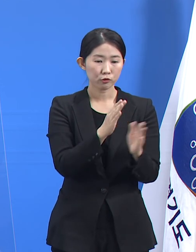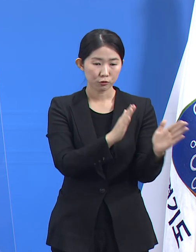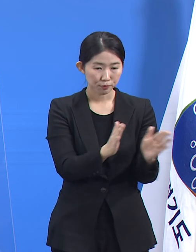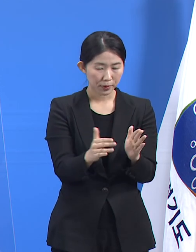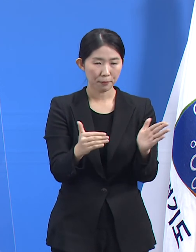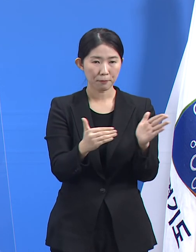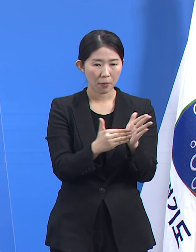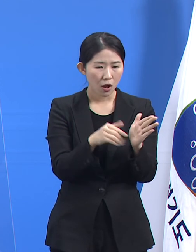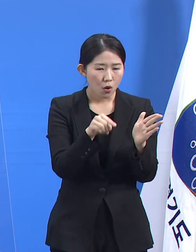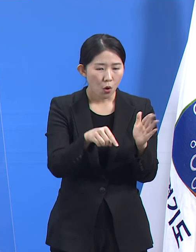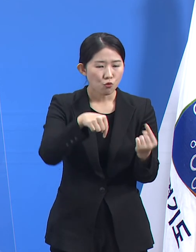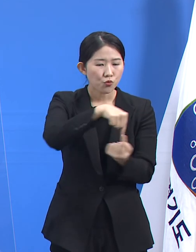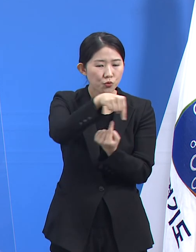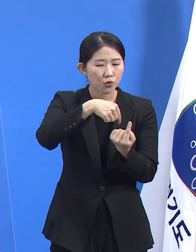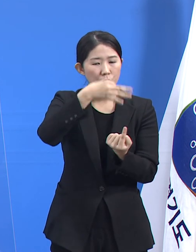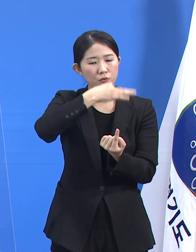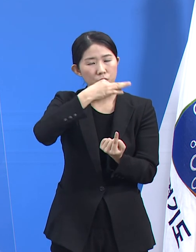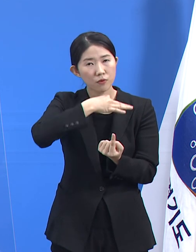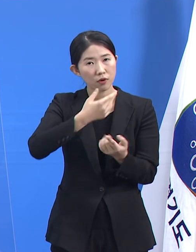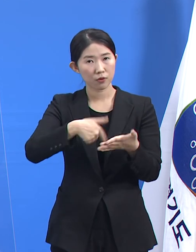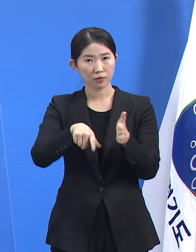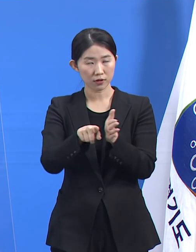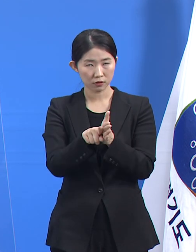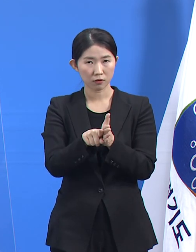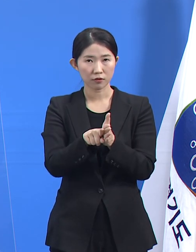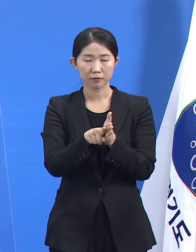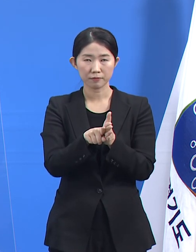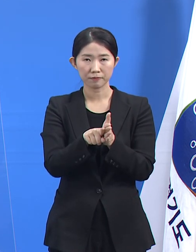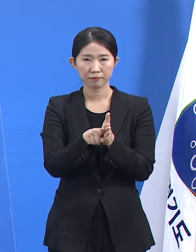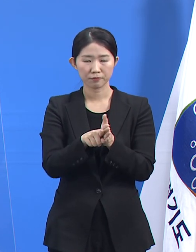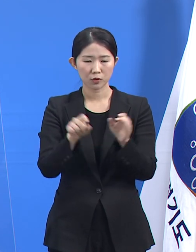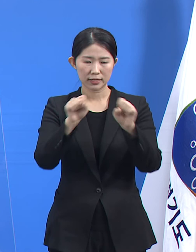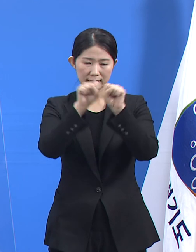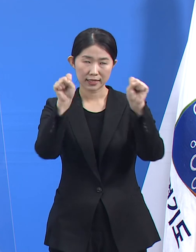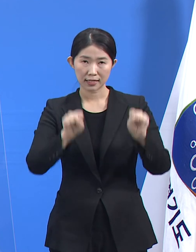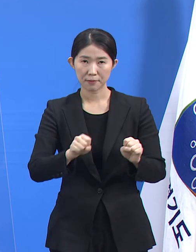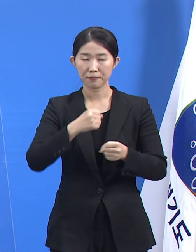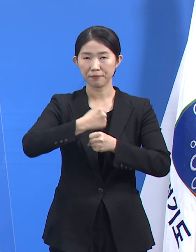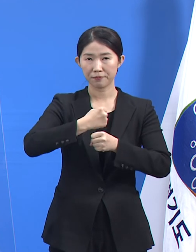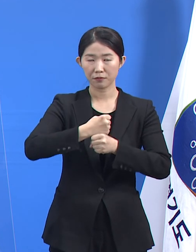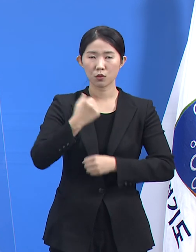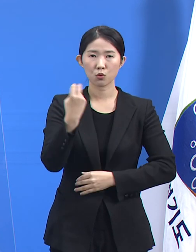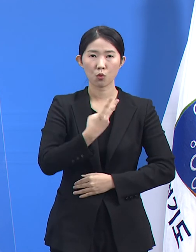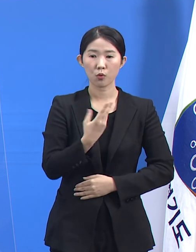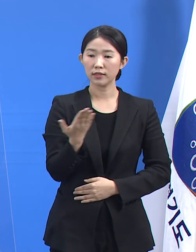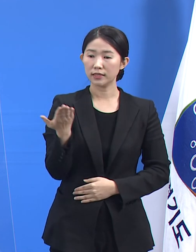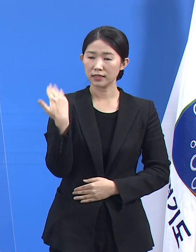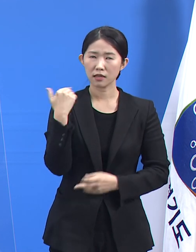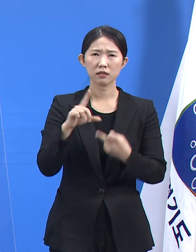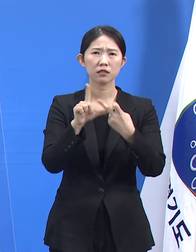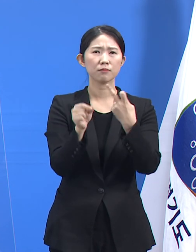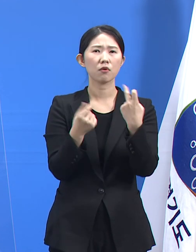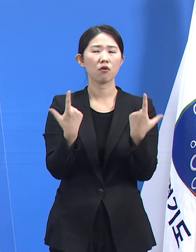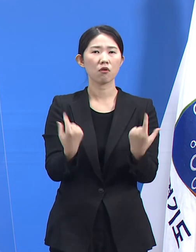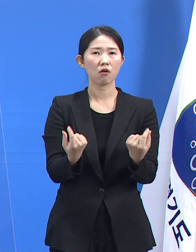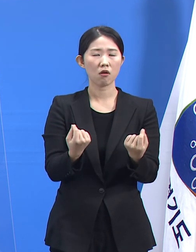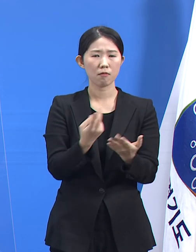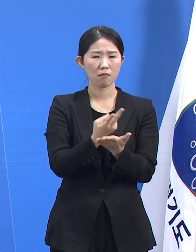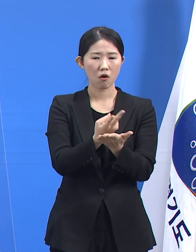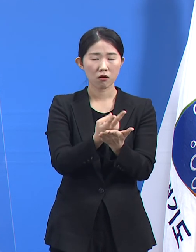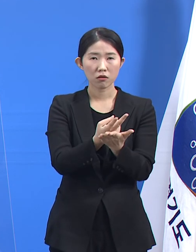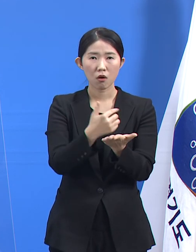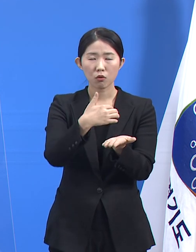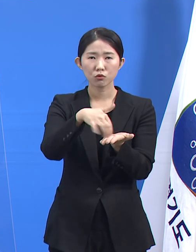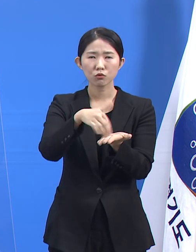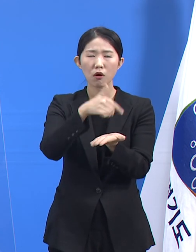효율적으로 운영하는 체계를 정비하는 일 그리고 지난 12월처럼 병상 공급이 일시적으로 수요를 못